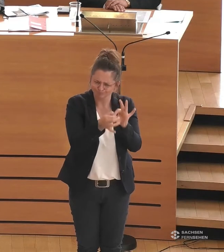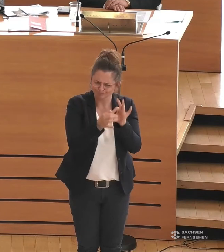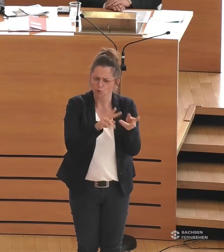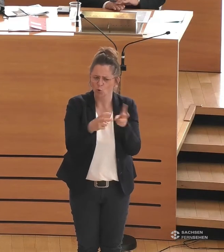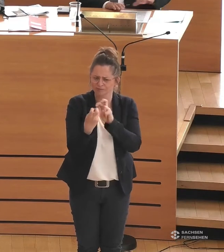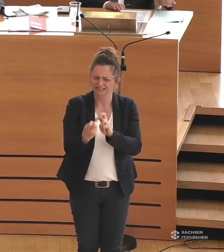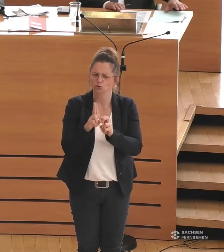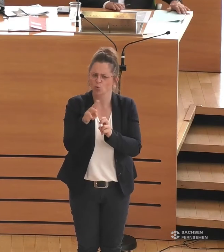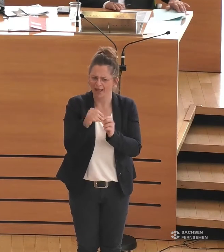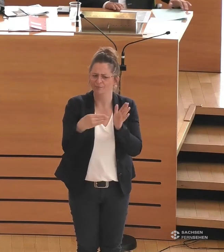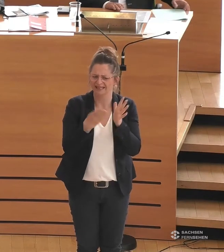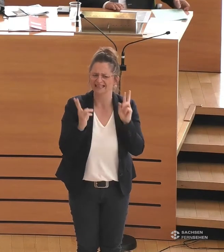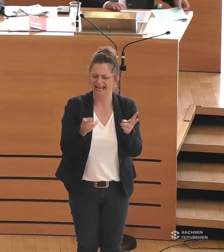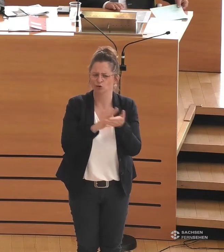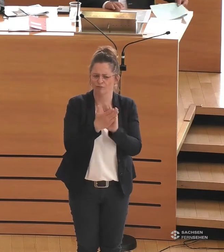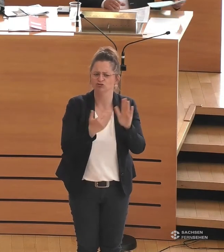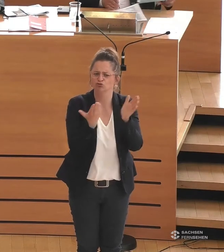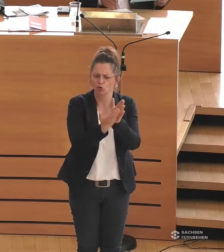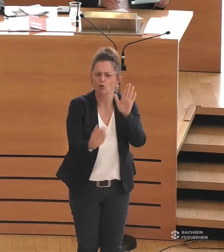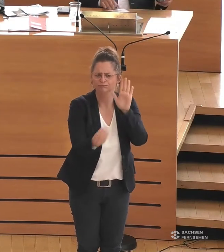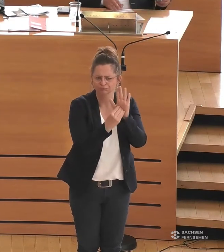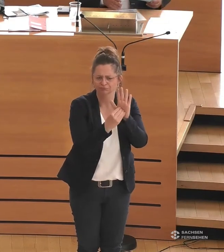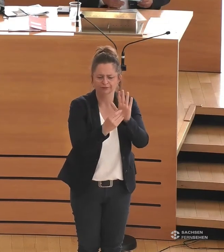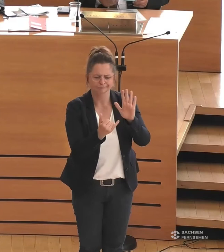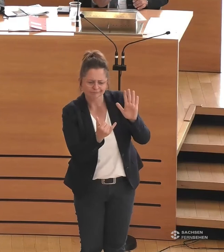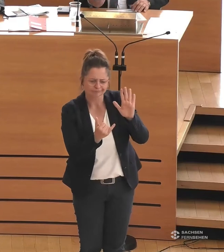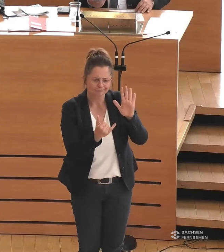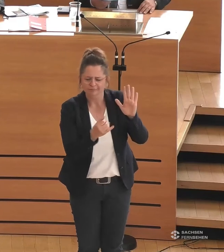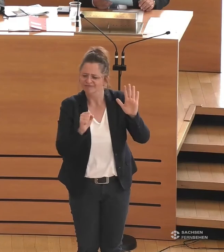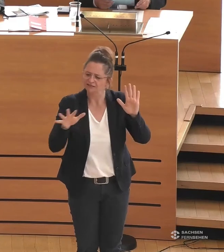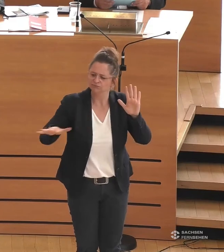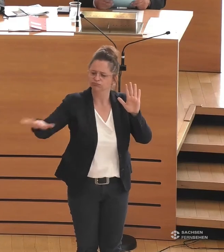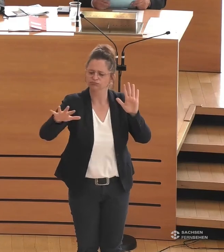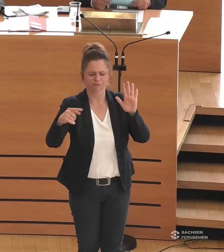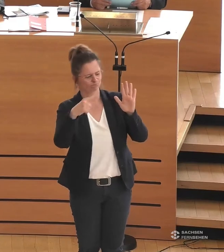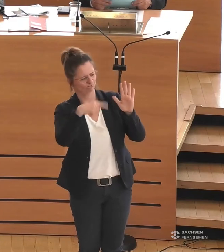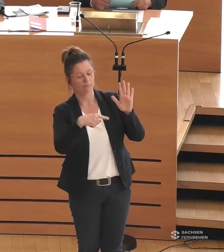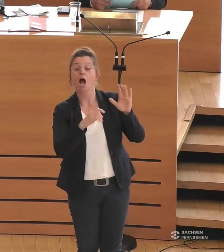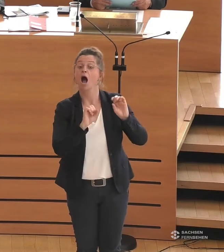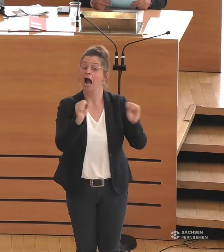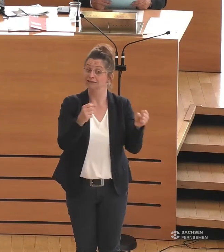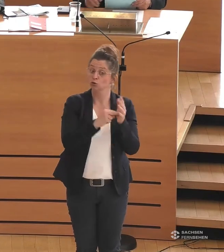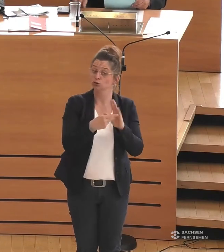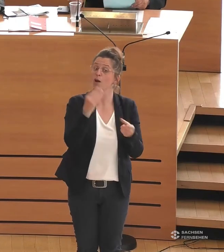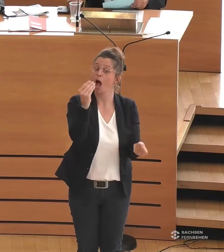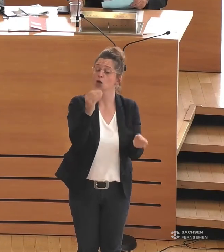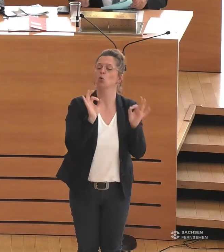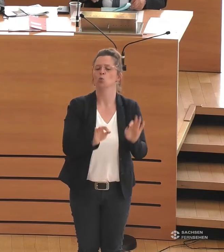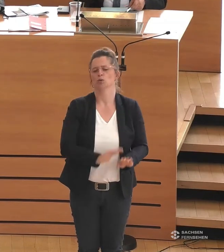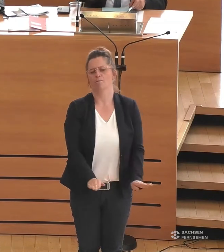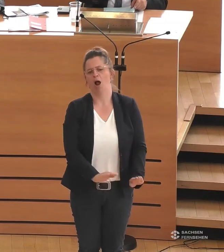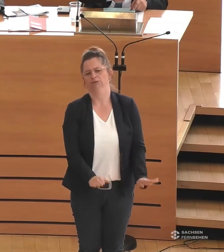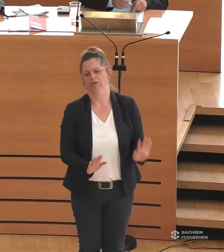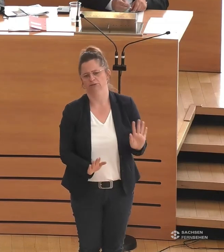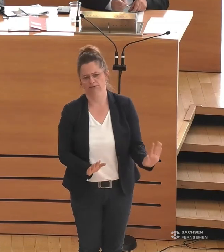-Behindertenrechtskonvention festgelegt und bearbeitet werden muss. Der Aktionsplan ist, denke ich, ein sehr gutes Fundament. Seit